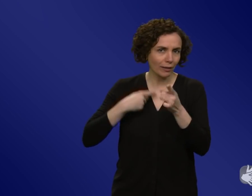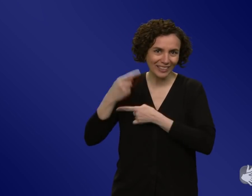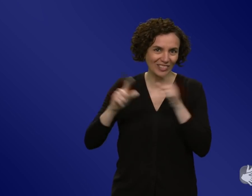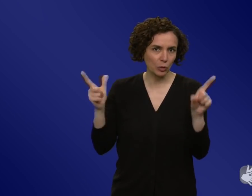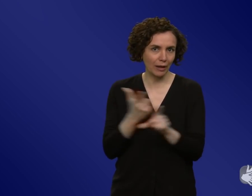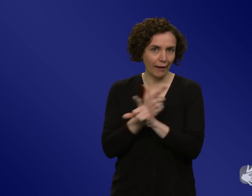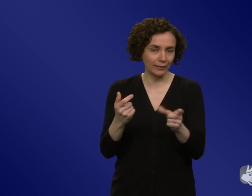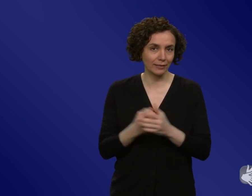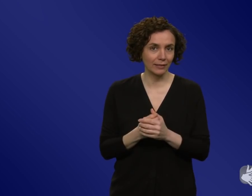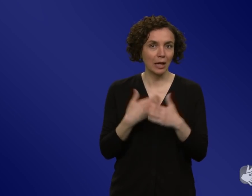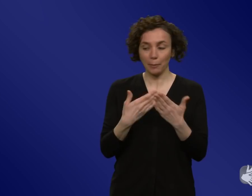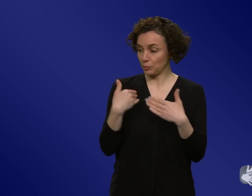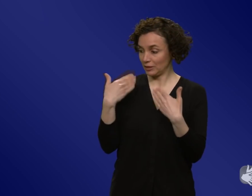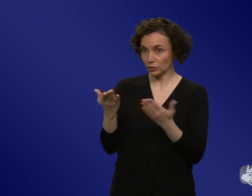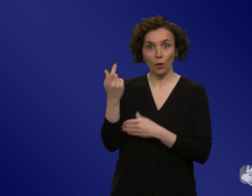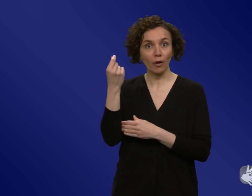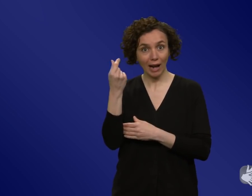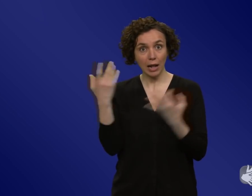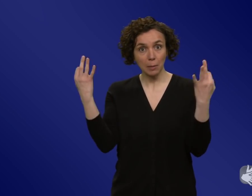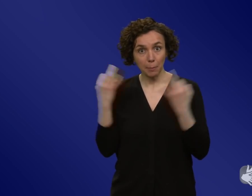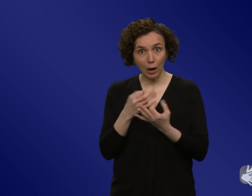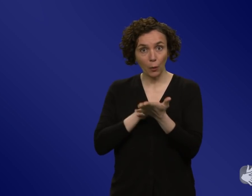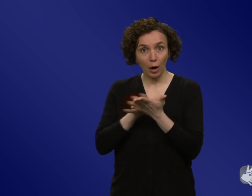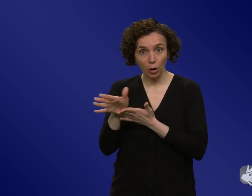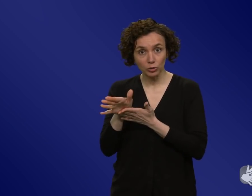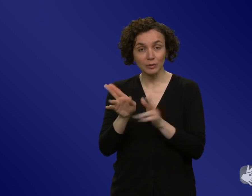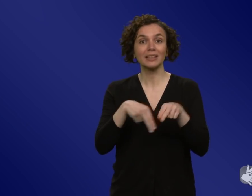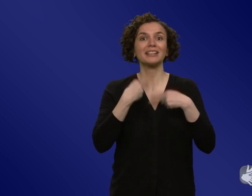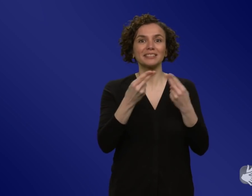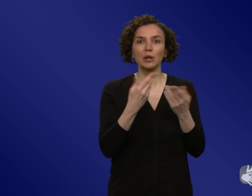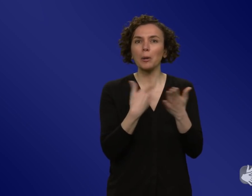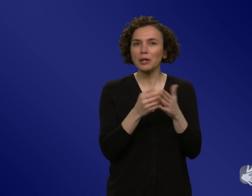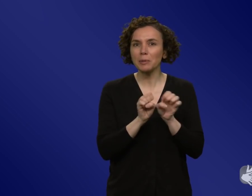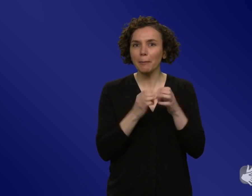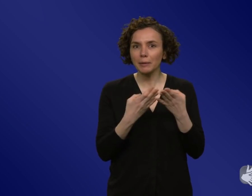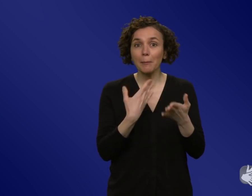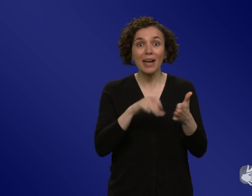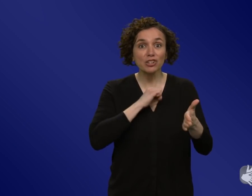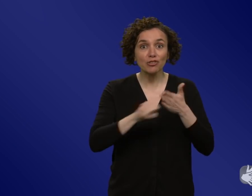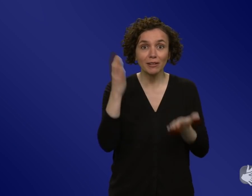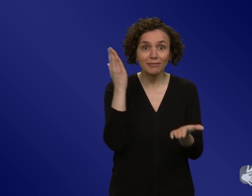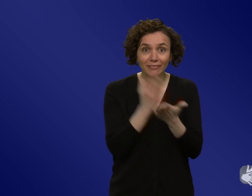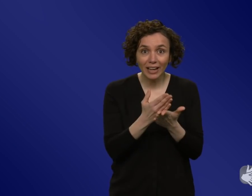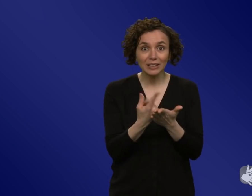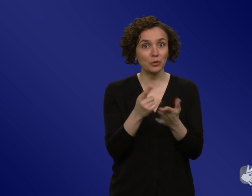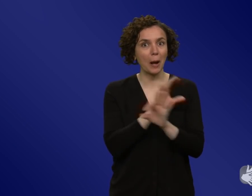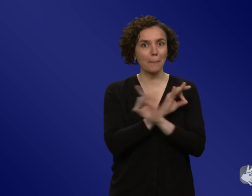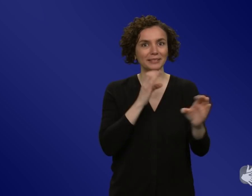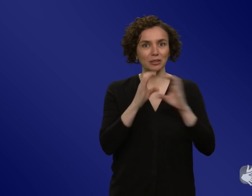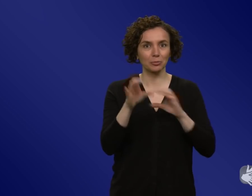Effekte schnell wieder reingeholt, wenn dann zum Beispiel eine Pandemie viel effizienter bekämpft werden kann oder andere Dinge effizienter gestaltet